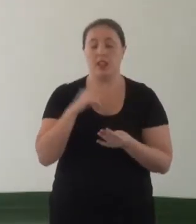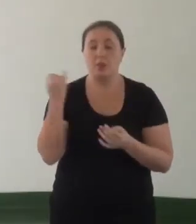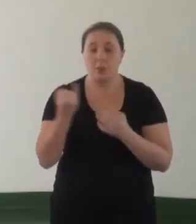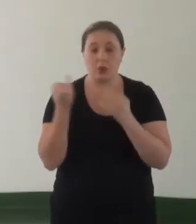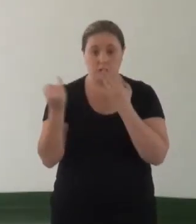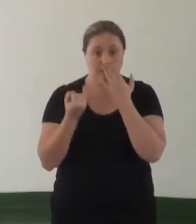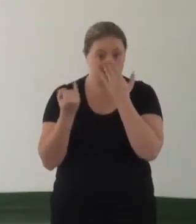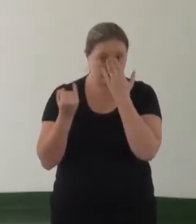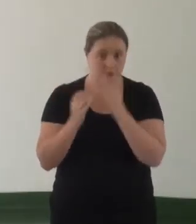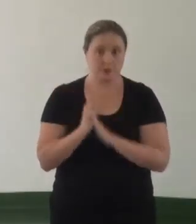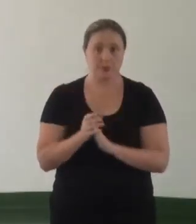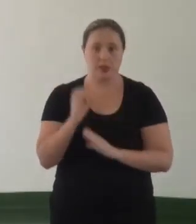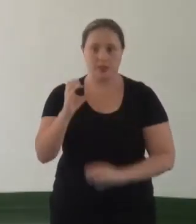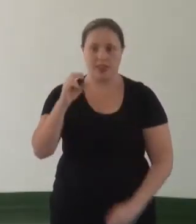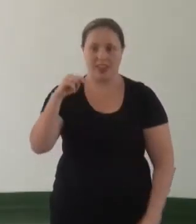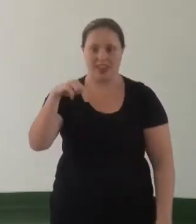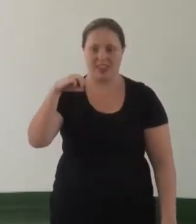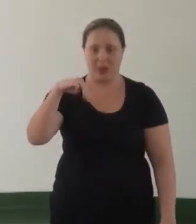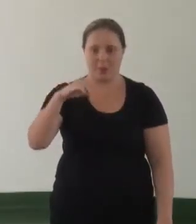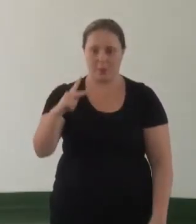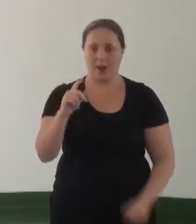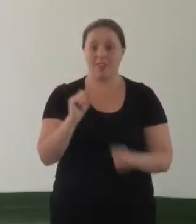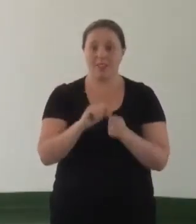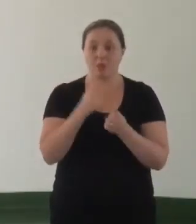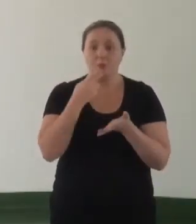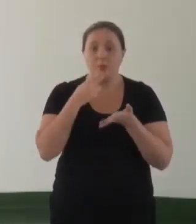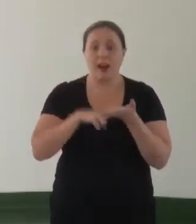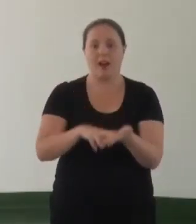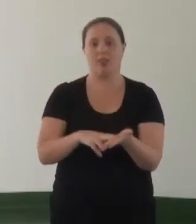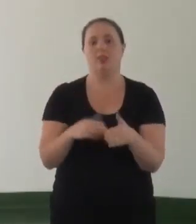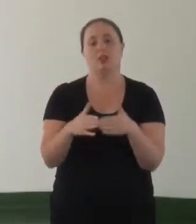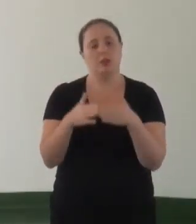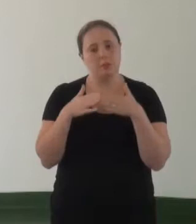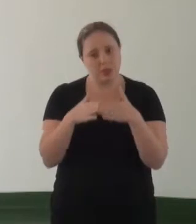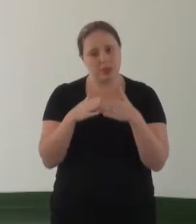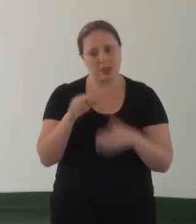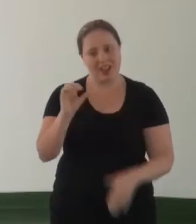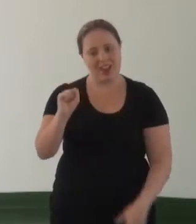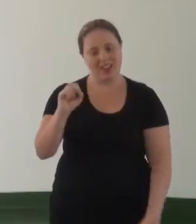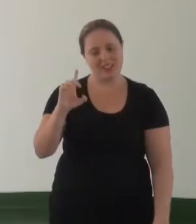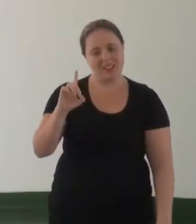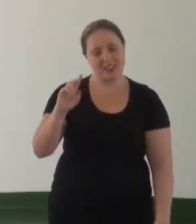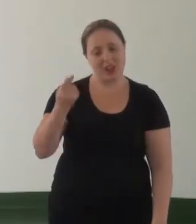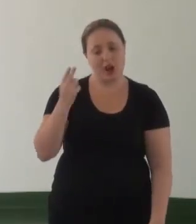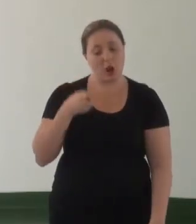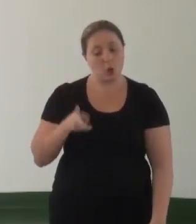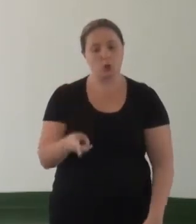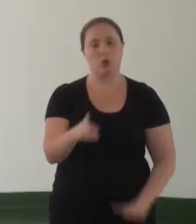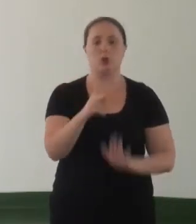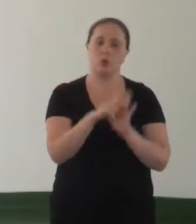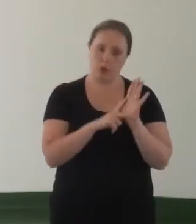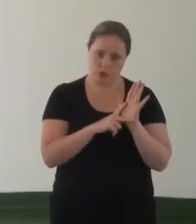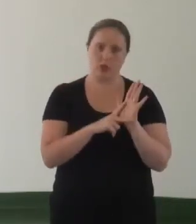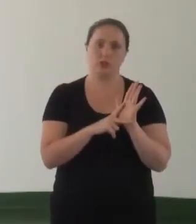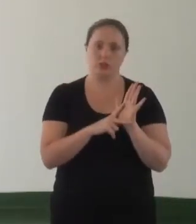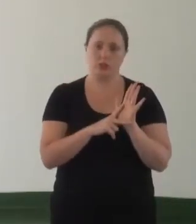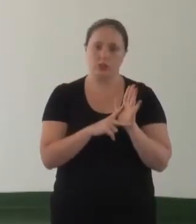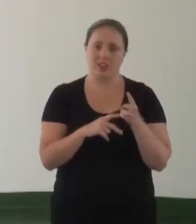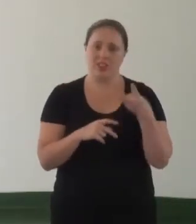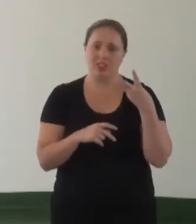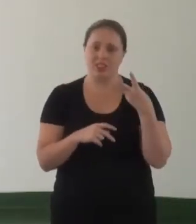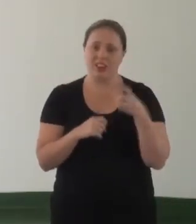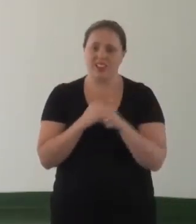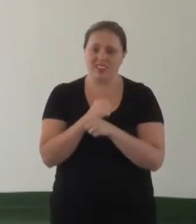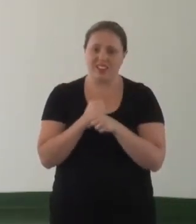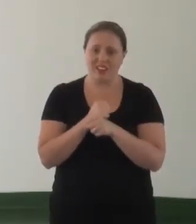o CNMP faça essa carta cobrando da SDH a continuidade desse projeto, porque, como eu falei, são três anos